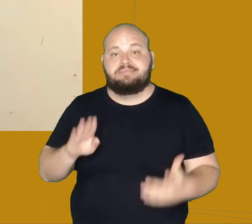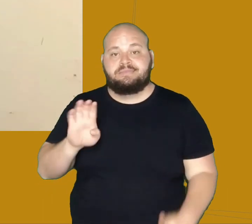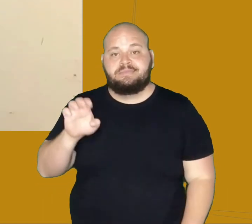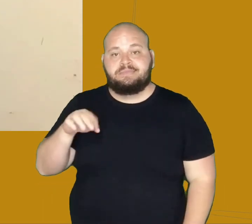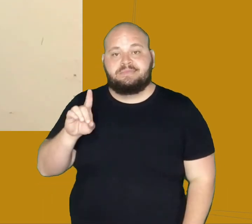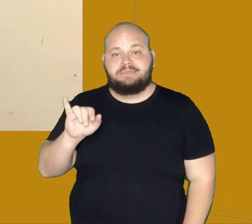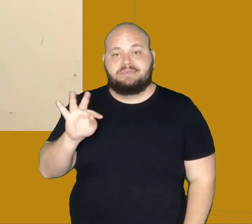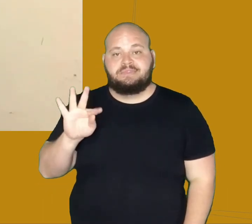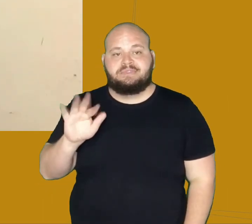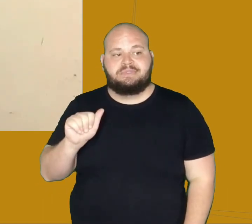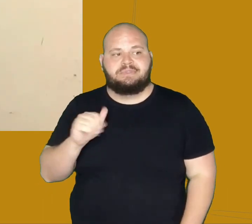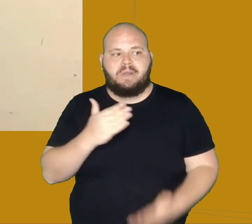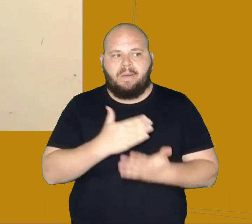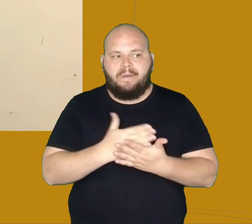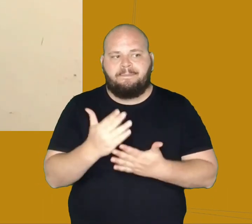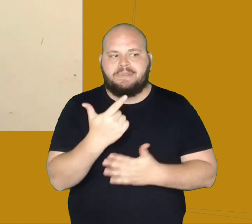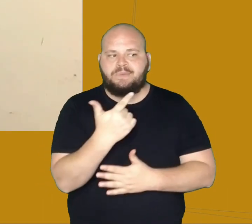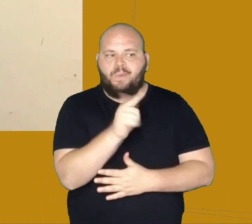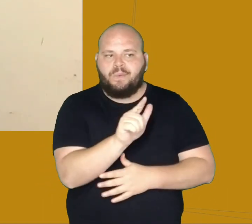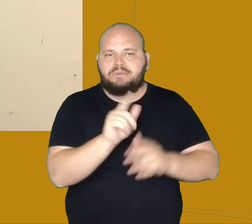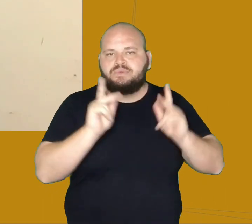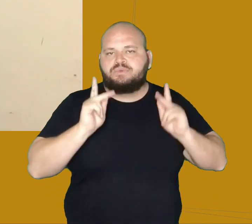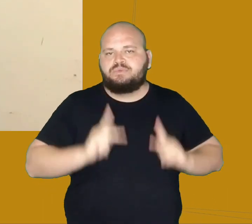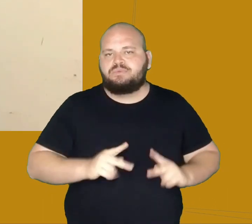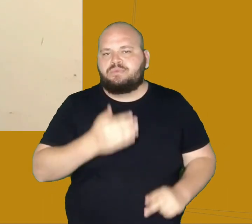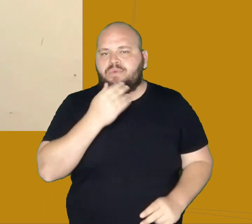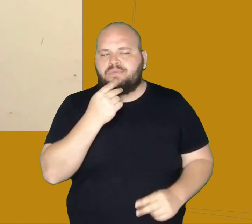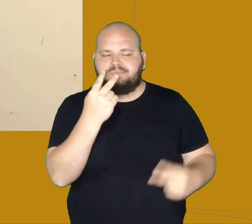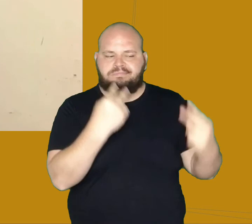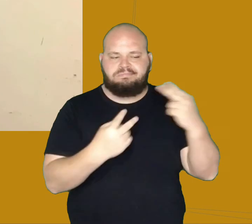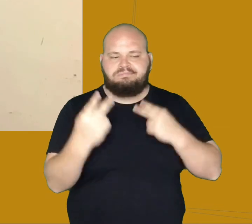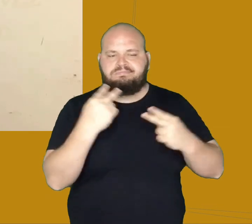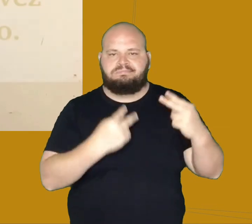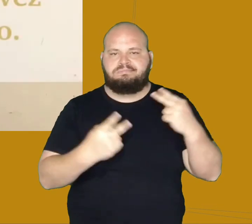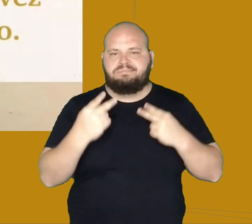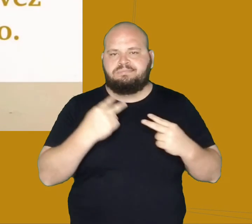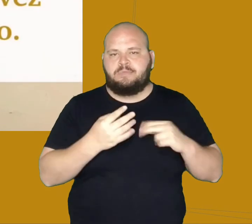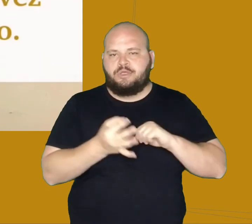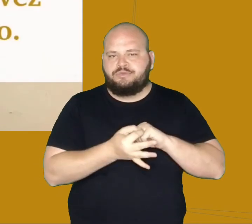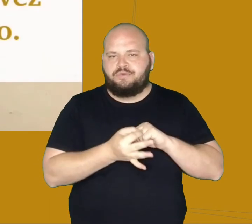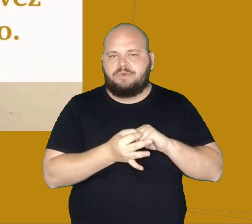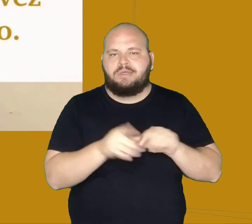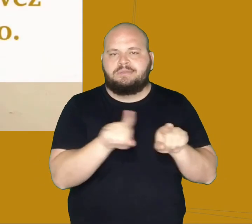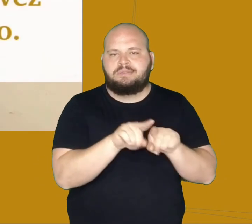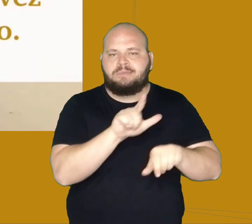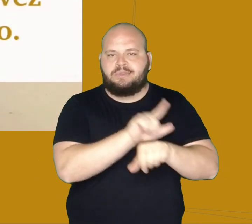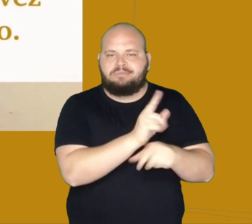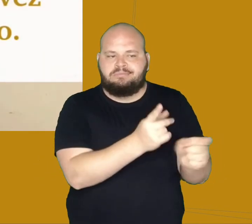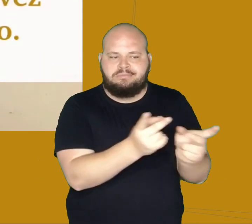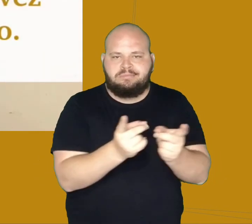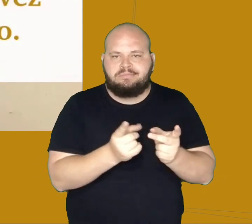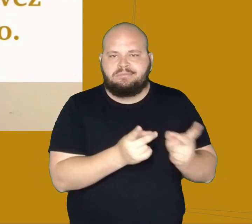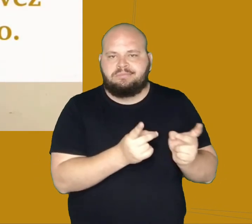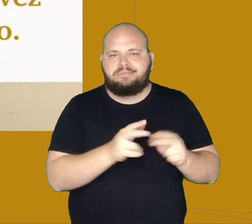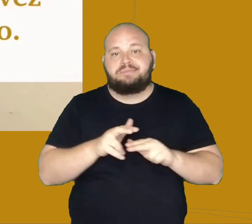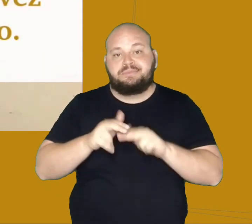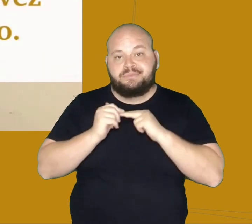Benedita passa a ser cortejada por um negociante e uma advogada. A sociedade curtiu-lhe outra vez a ideia do